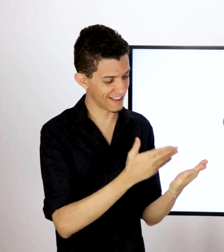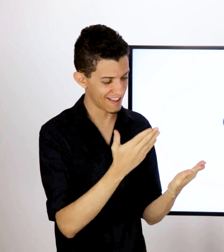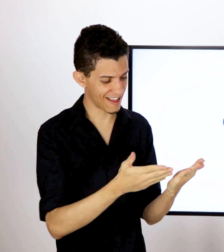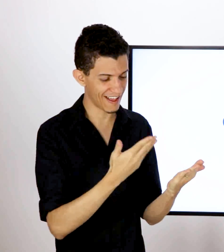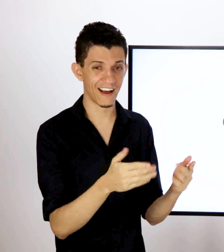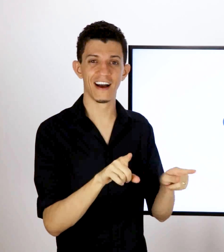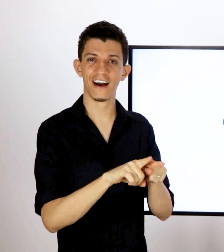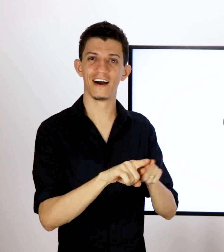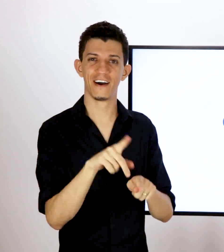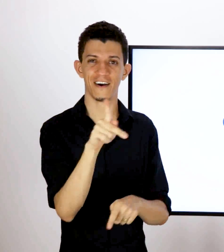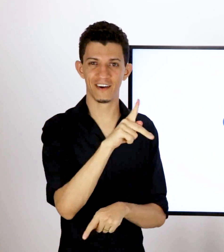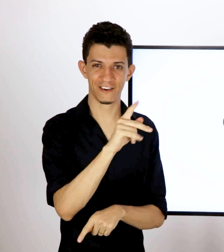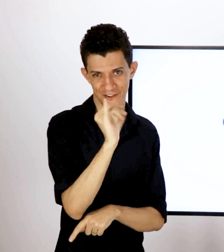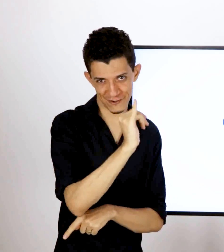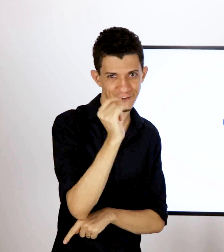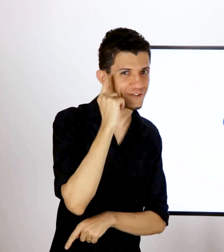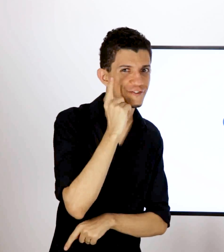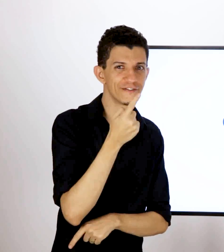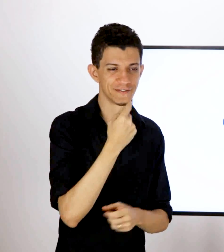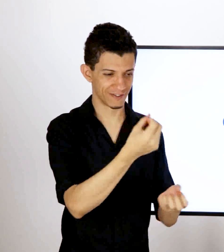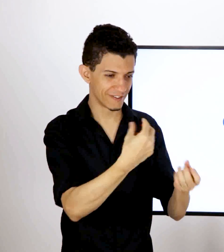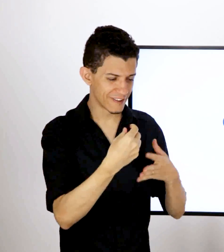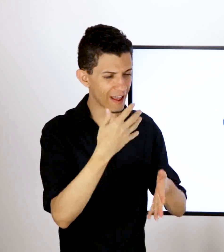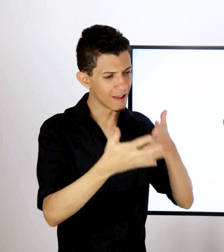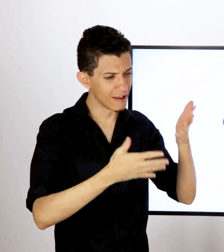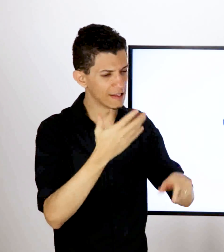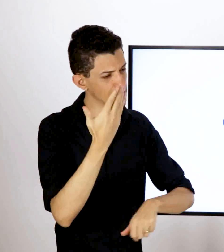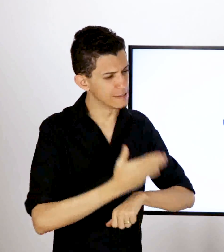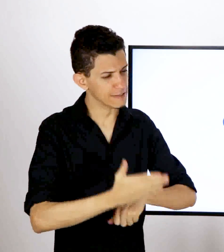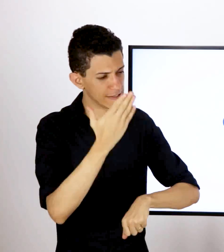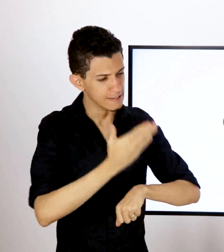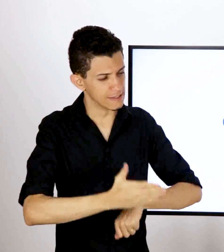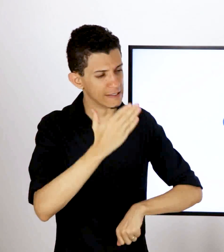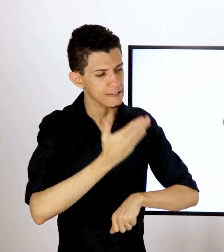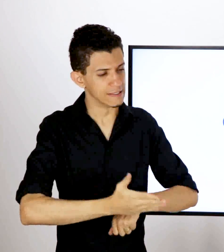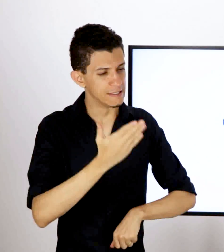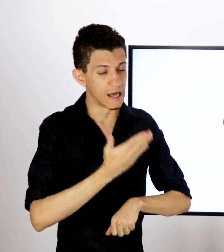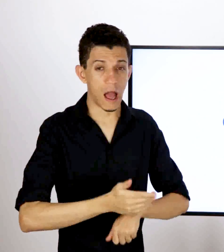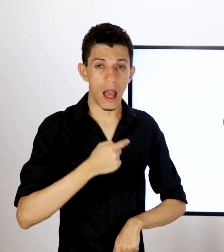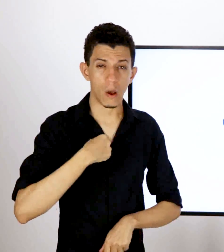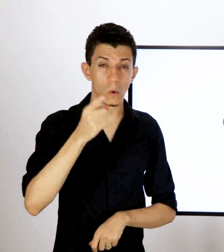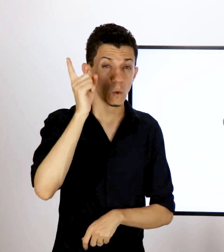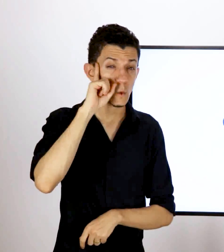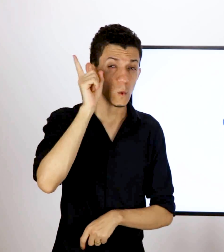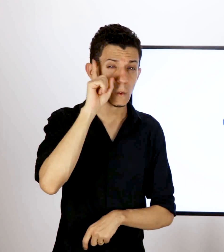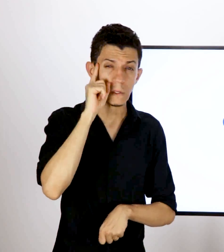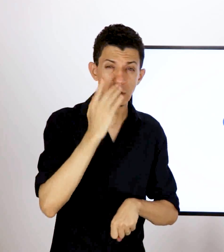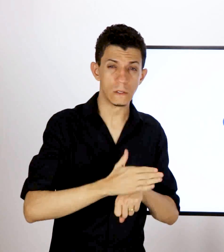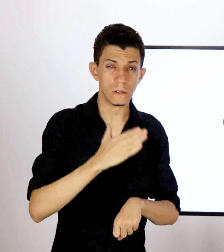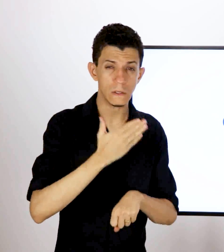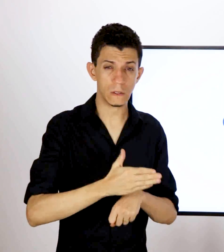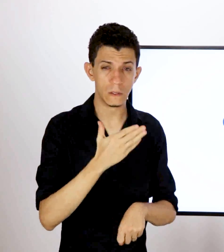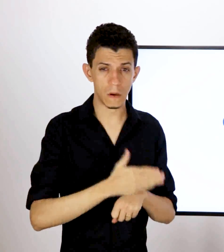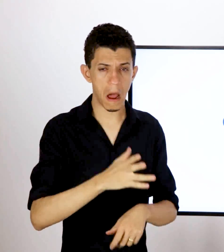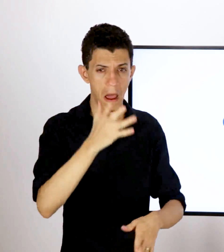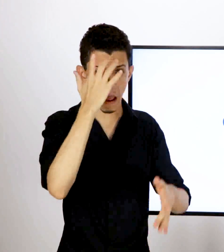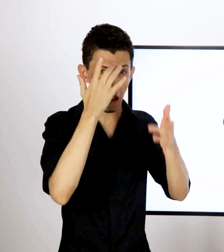estar treinando com a apostila de Libras ou com as orientações do meu instrutor de Libras era o suficiente. Eu treinando todo dia,